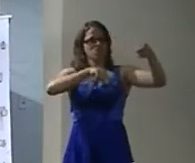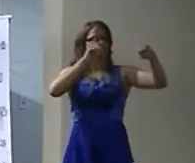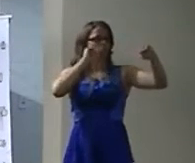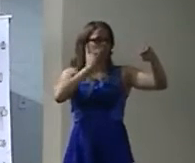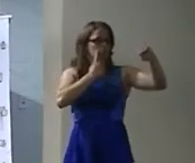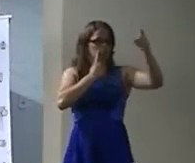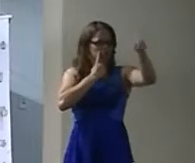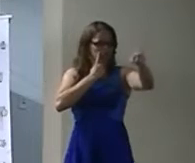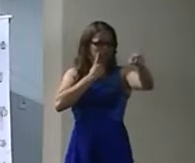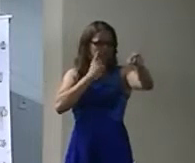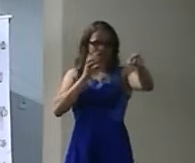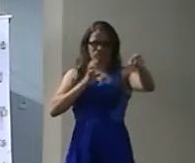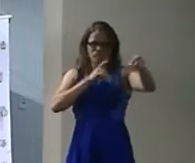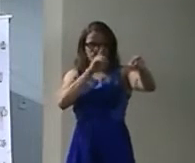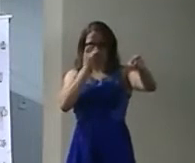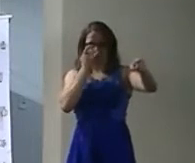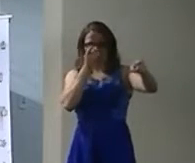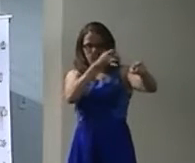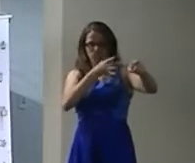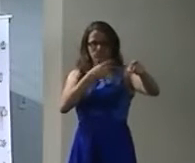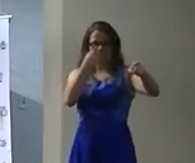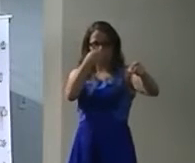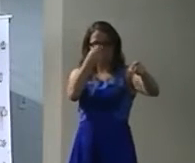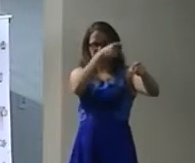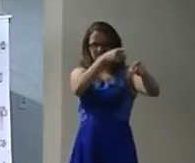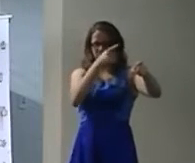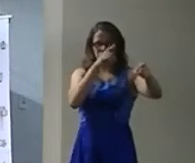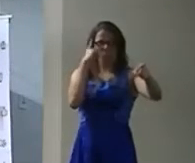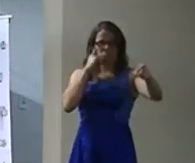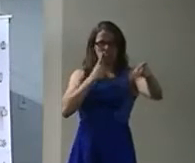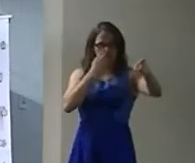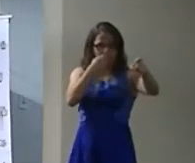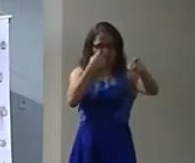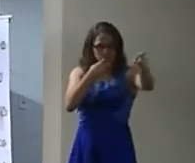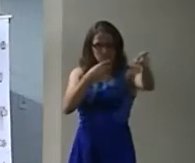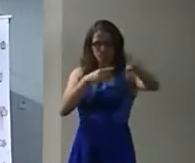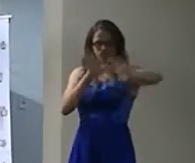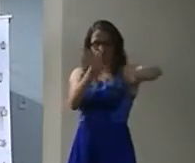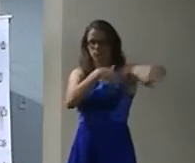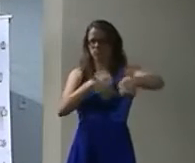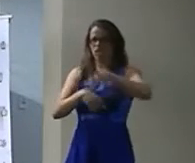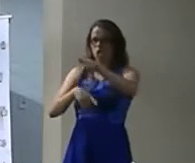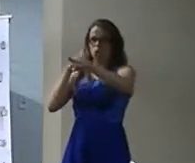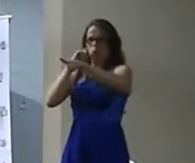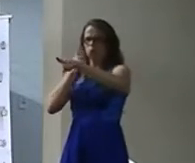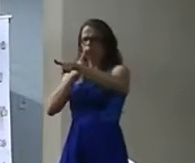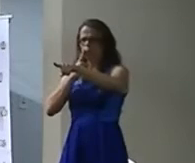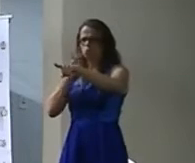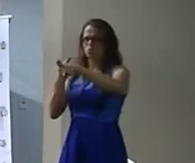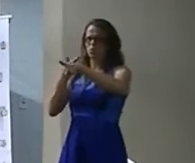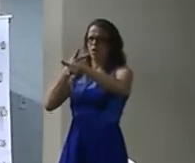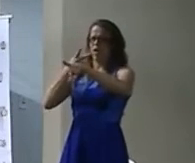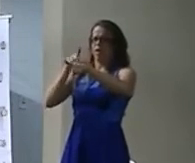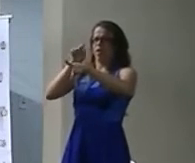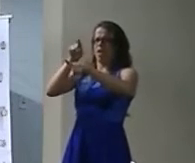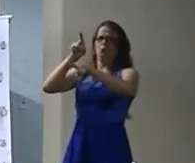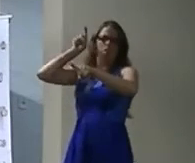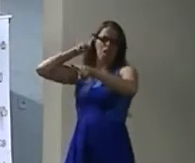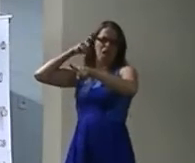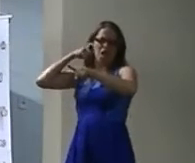tem o residual Porque ele oraliza Porque ele usou implante Porque ele usou aparelho Desde quando Respeite cada um Vamos respeitar Foi o que mais Ivanise colocou aqui